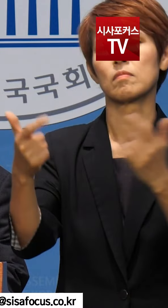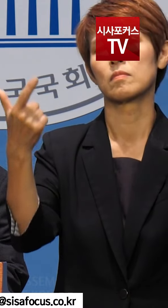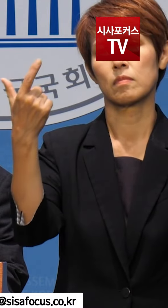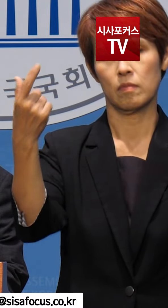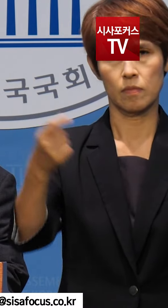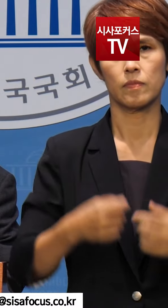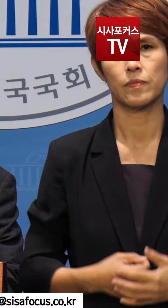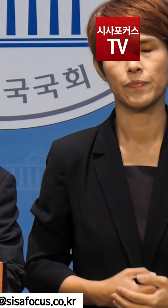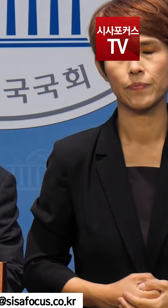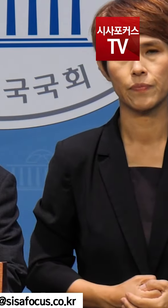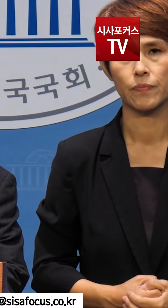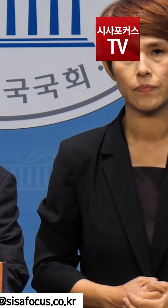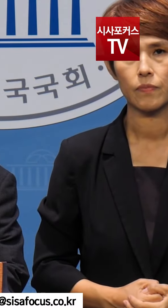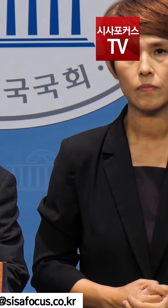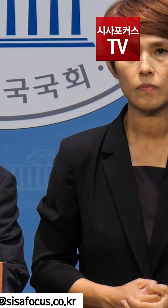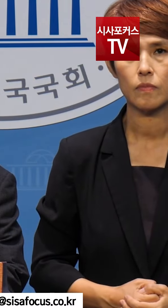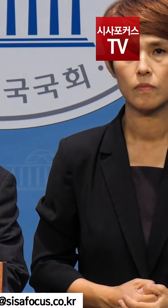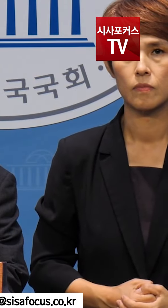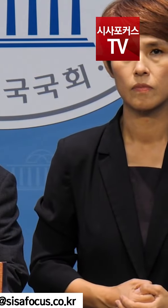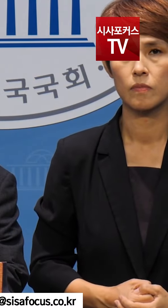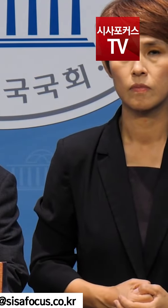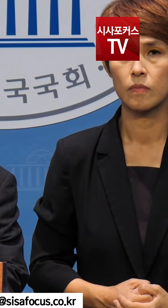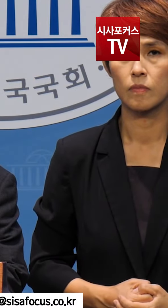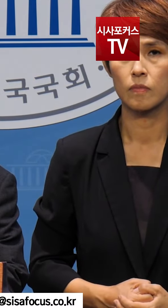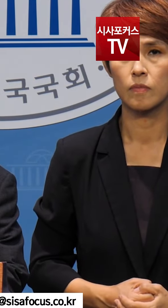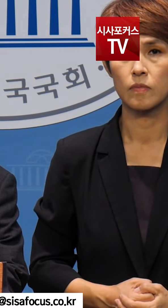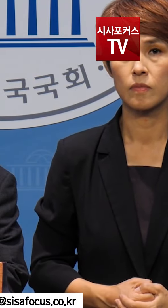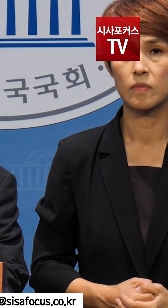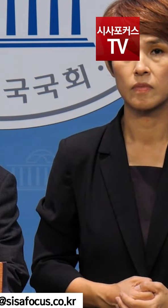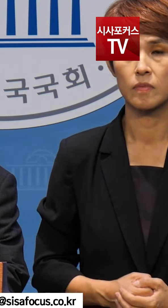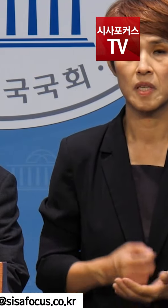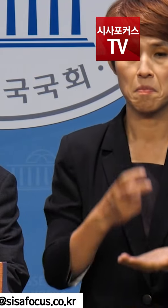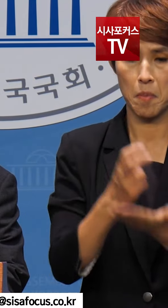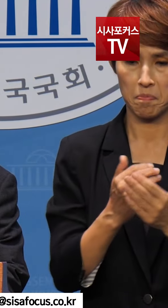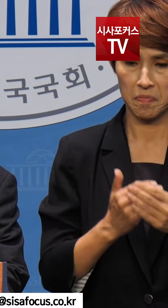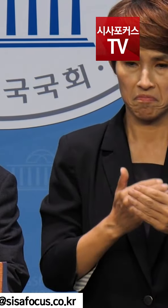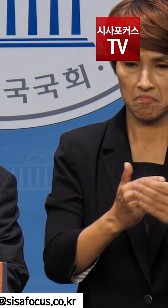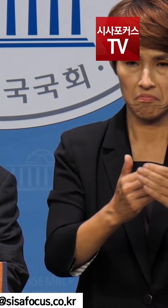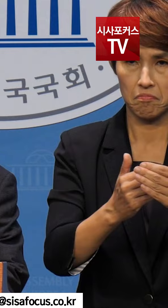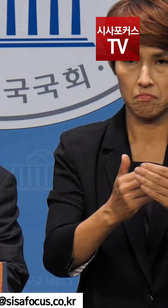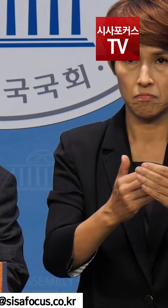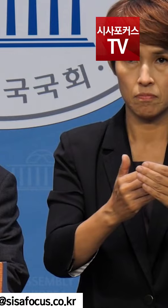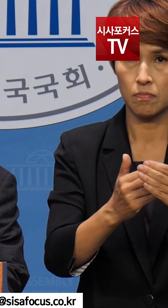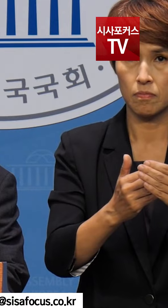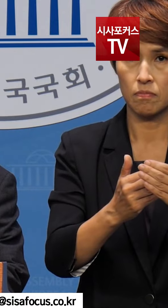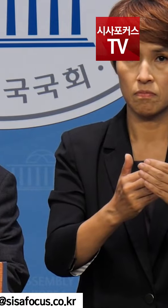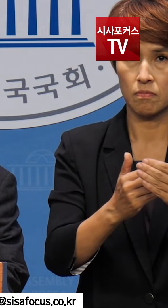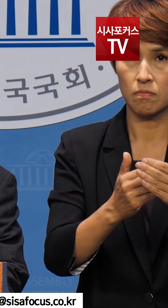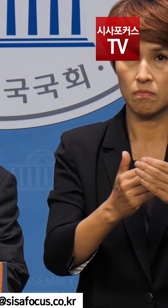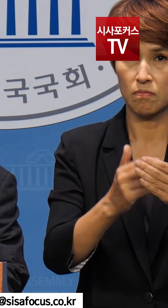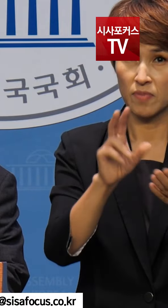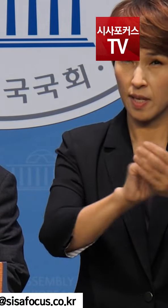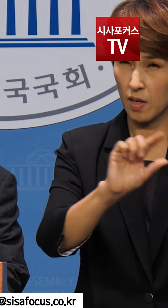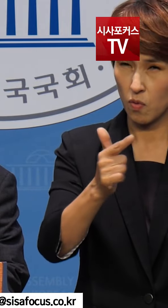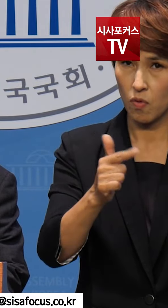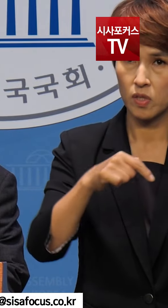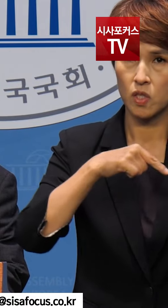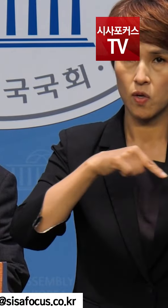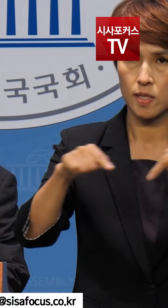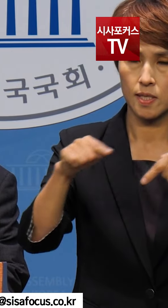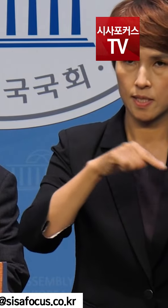볼 수 없습니다. 이는 단순한 법적 절차를 넘어선 정치적 공격이며